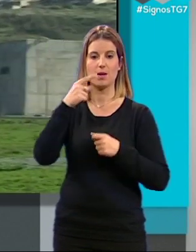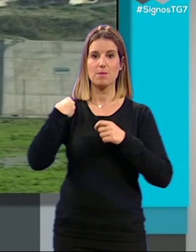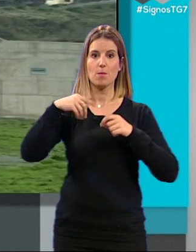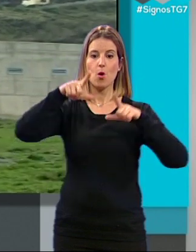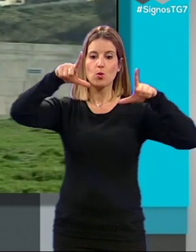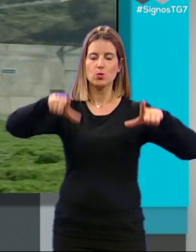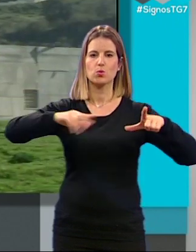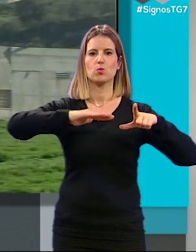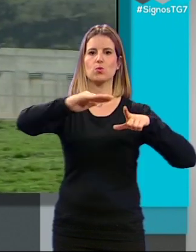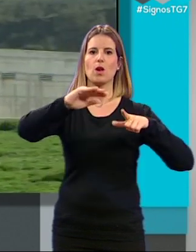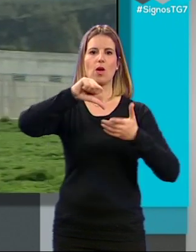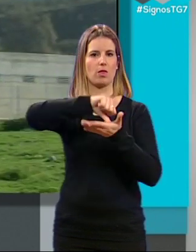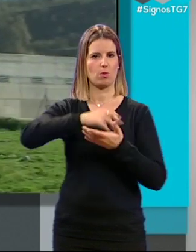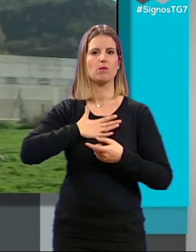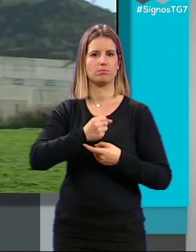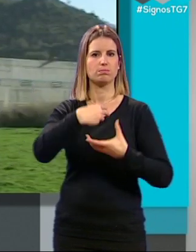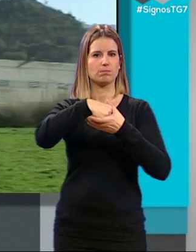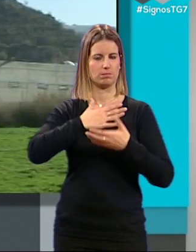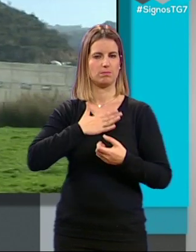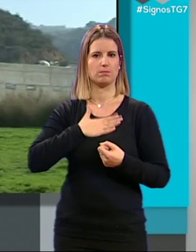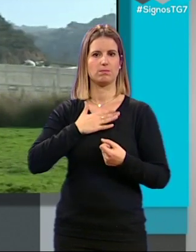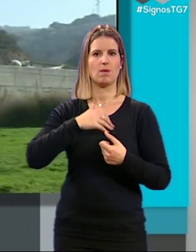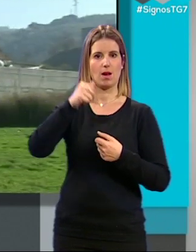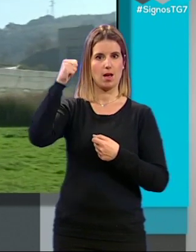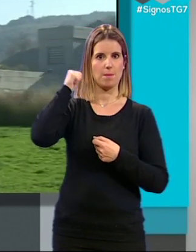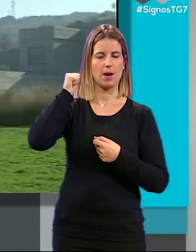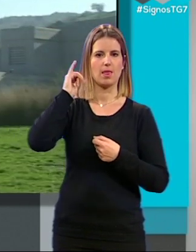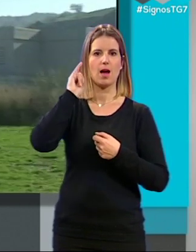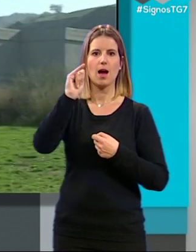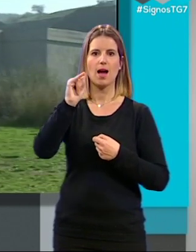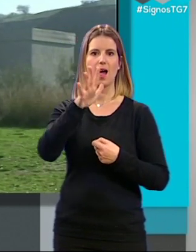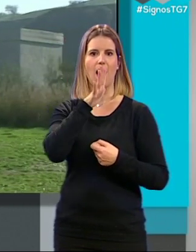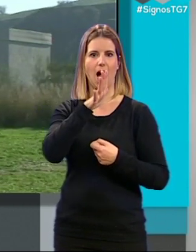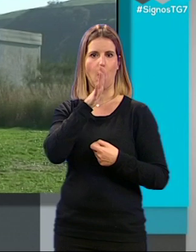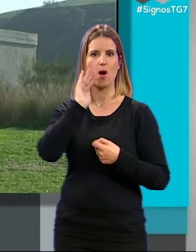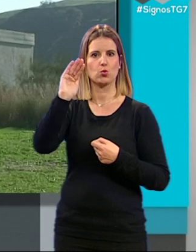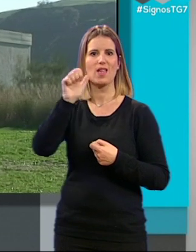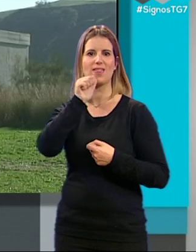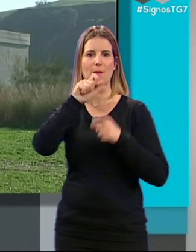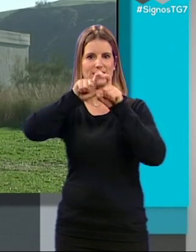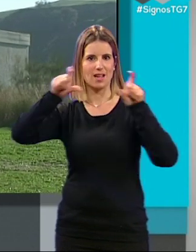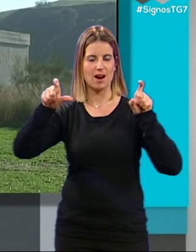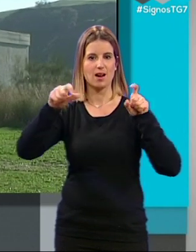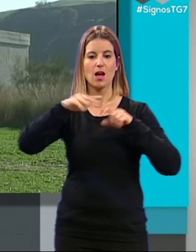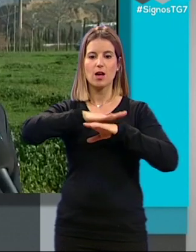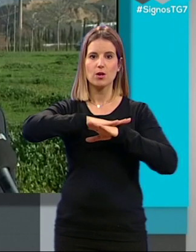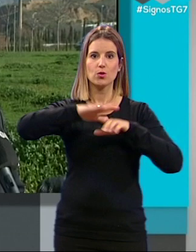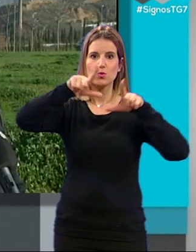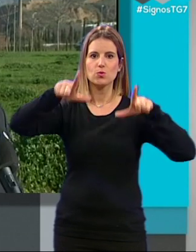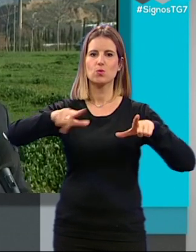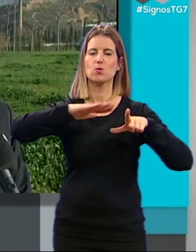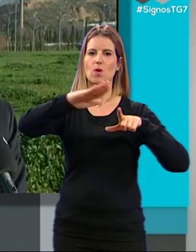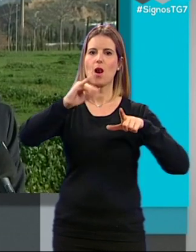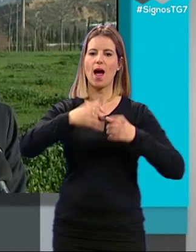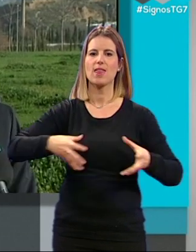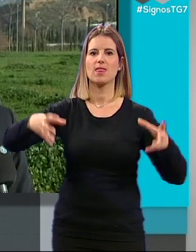de la ciudad de Granada, del ayuntamiento de Granada, y a nuestra espalda se encuentran unos depósitos de agua de Masagra. Esos suelos, donde están ahora mismo los depósitos,